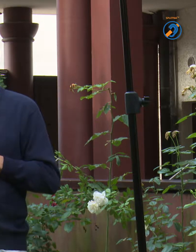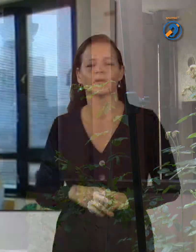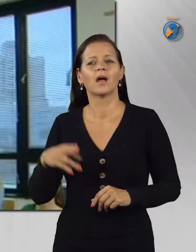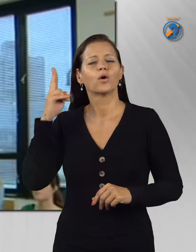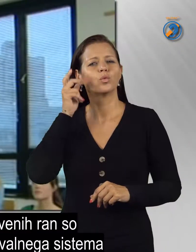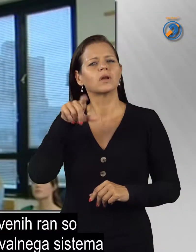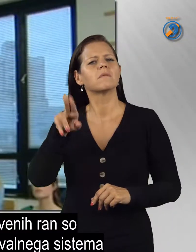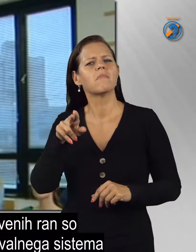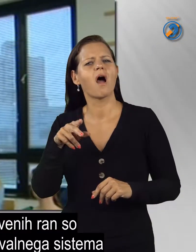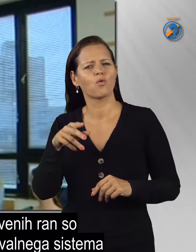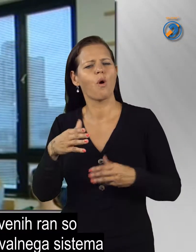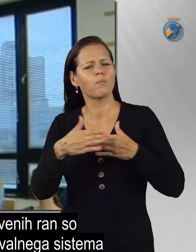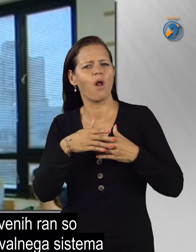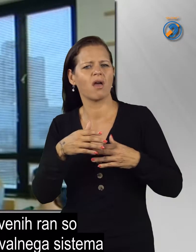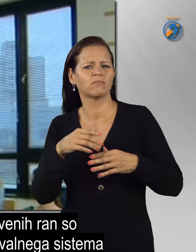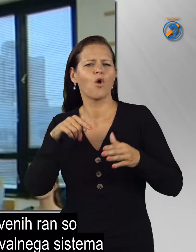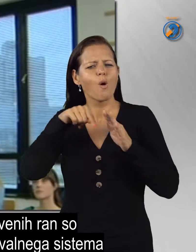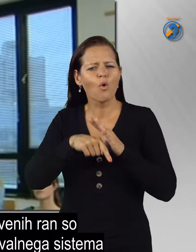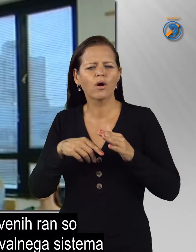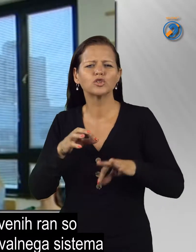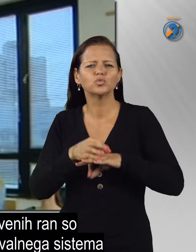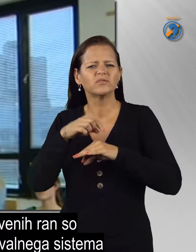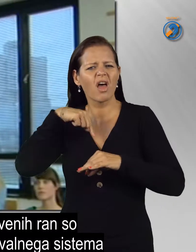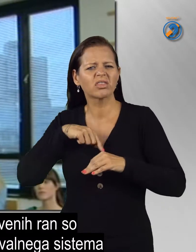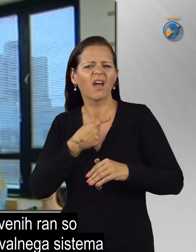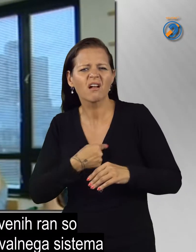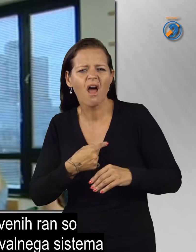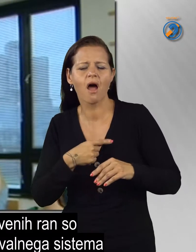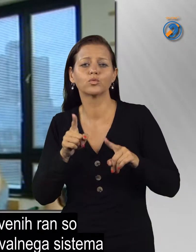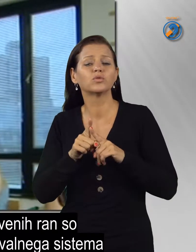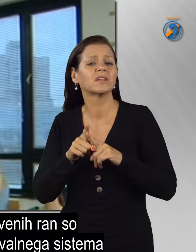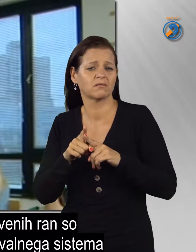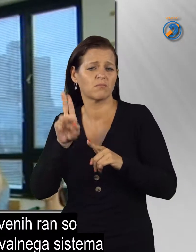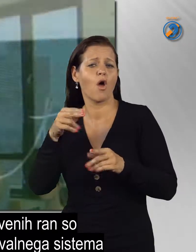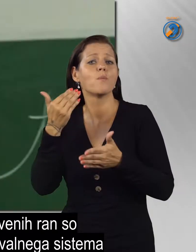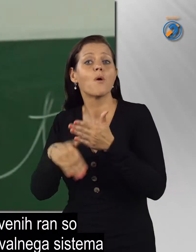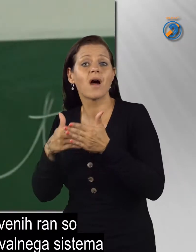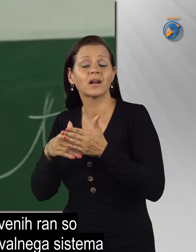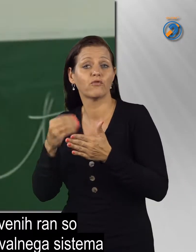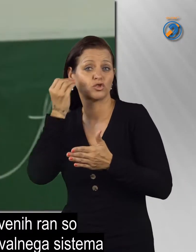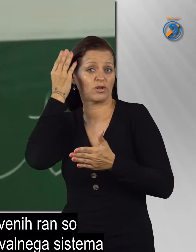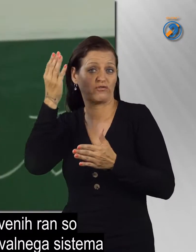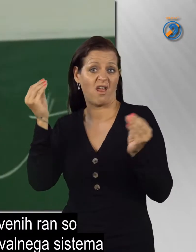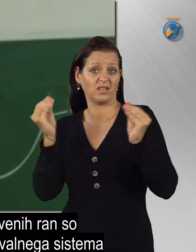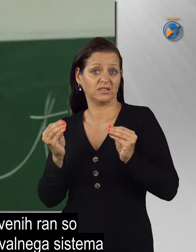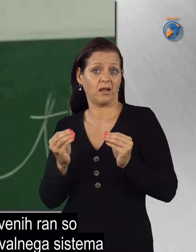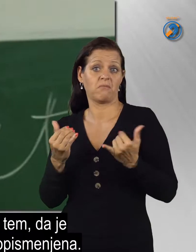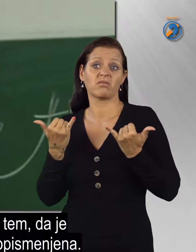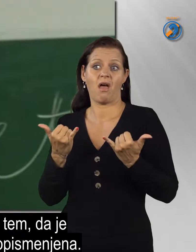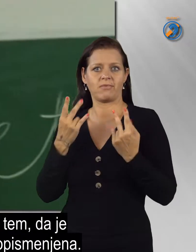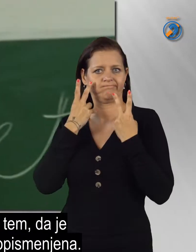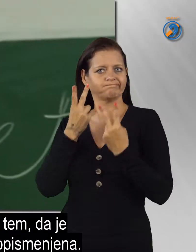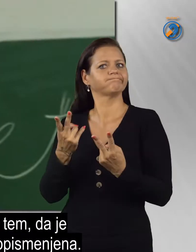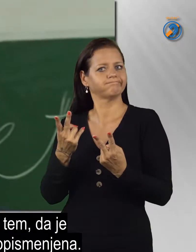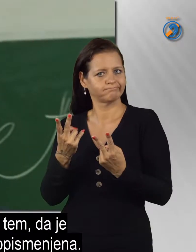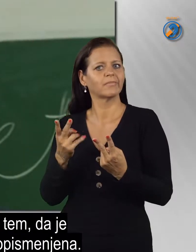Poleg globokih čustvenih ran so pomankljivosti izobraževalnega sistema danes vidne tudi v tem, da je večina